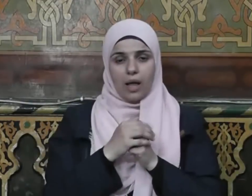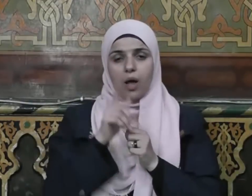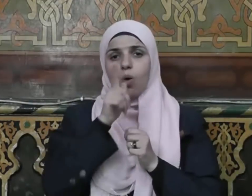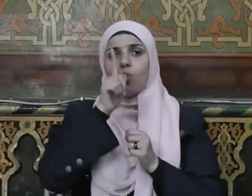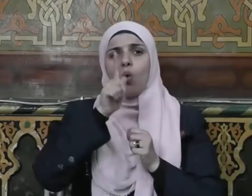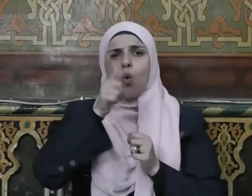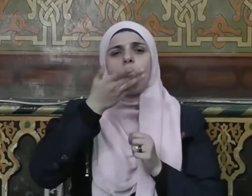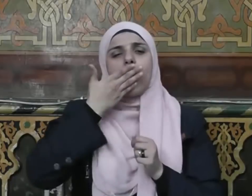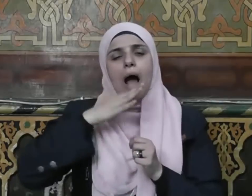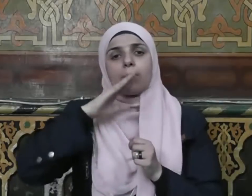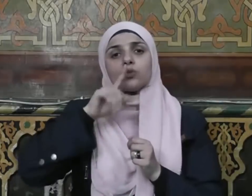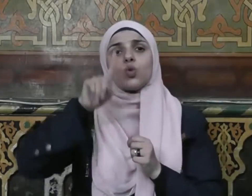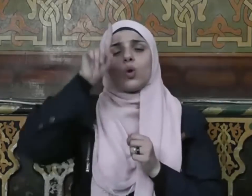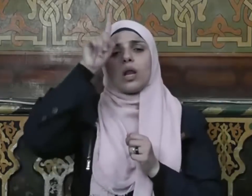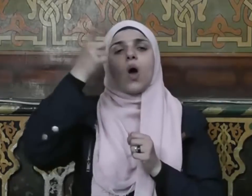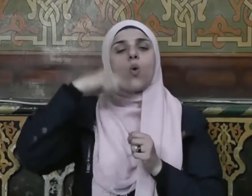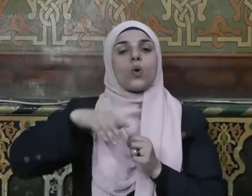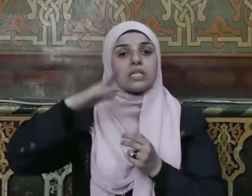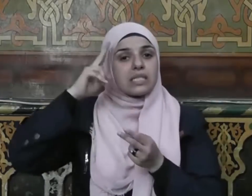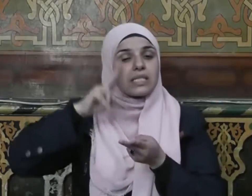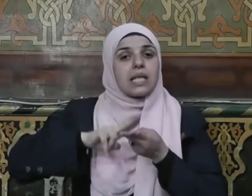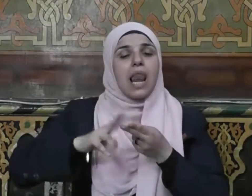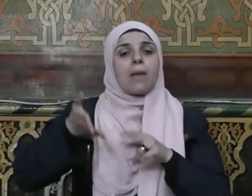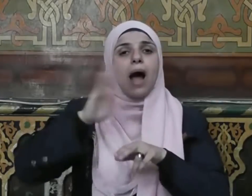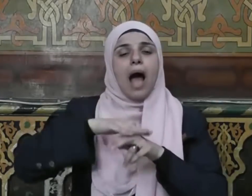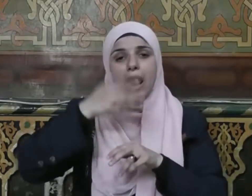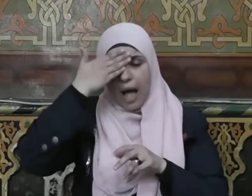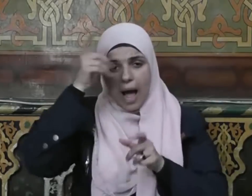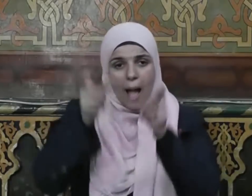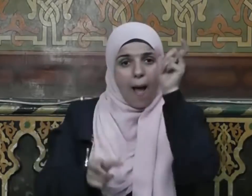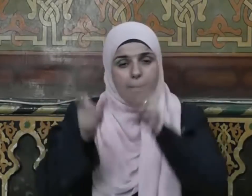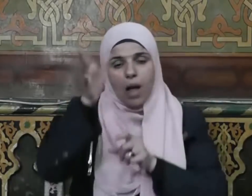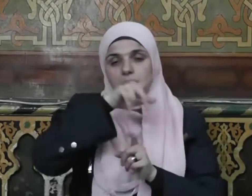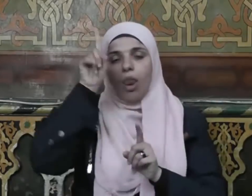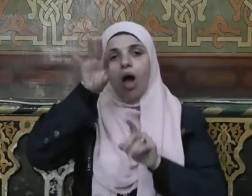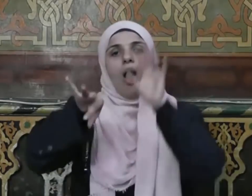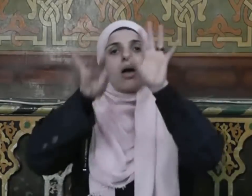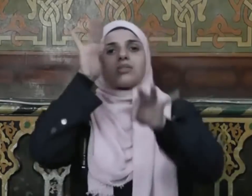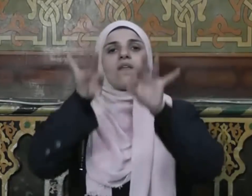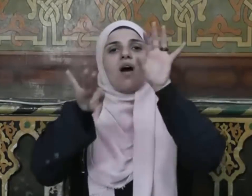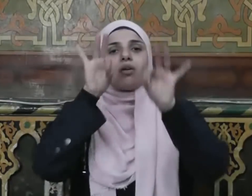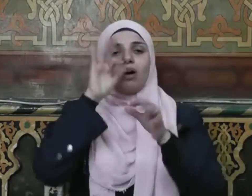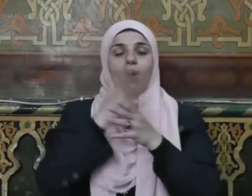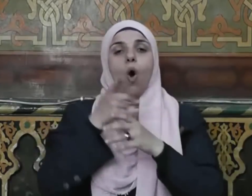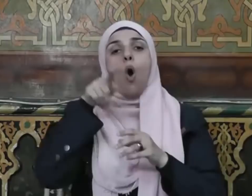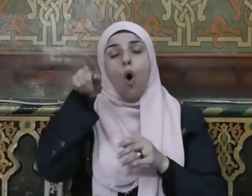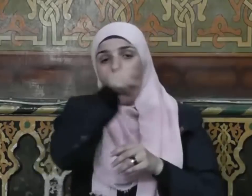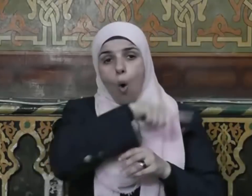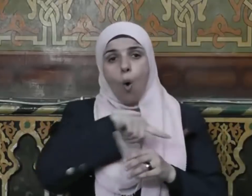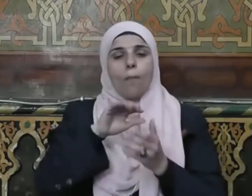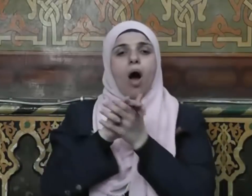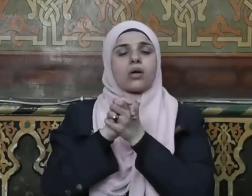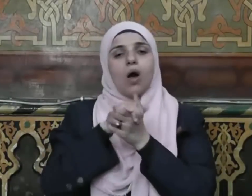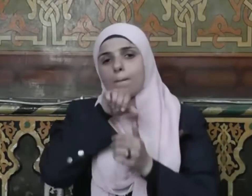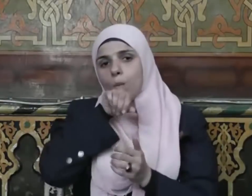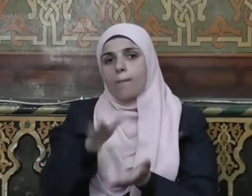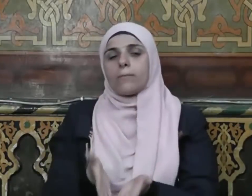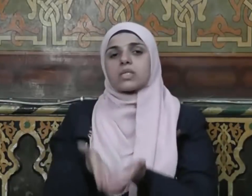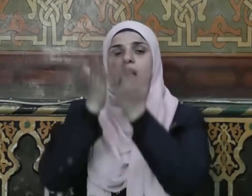قل الحمد لله وسلام على عباده الذين اصطفى هم أصحاب رسول الله